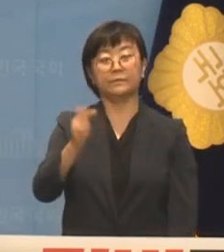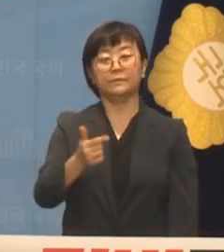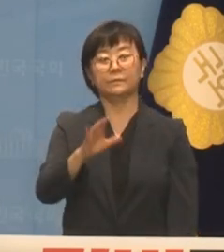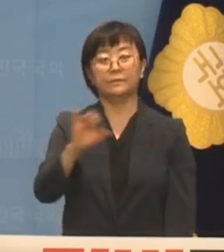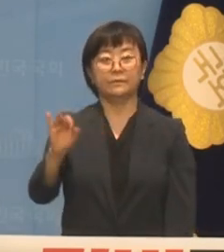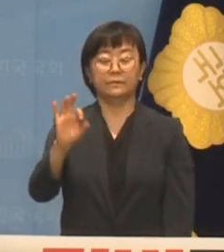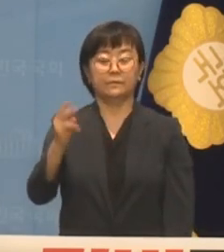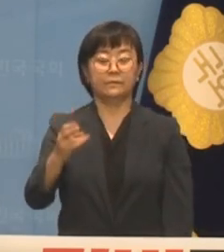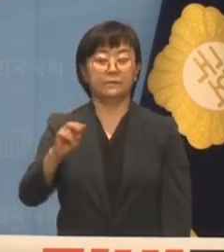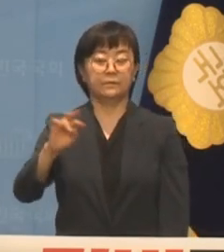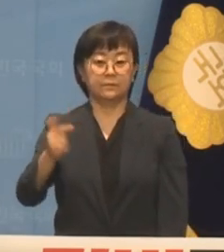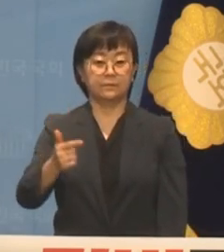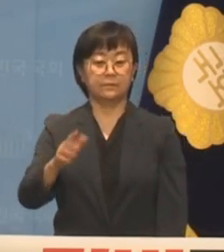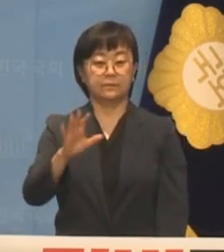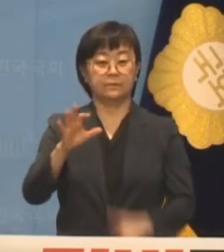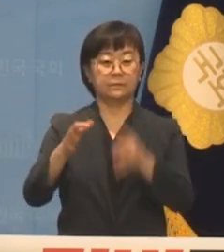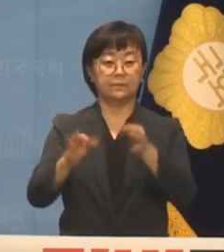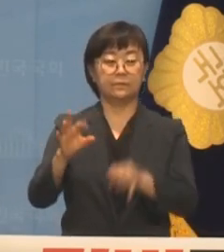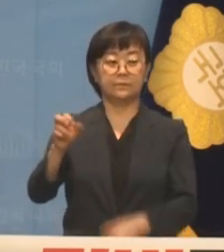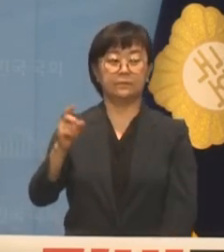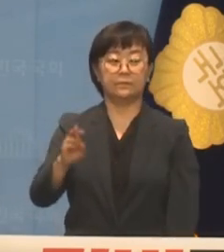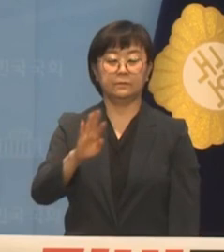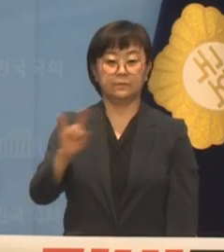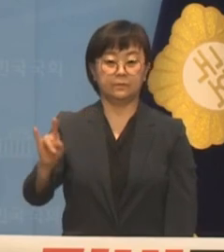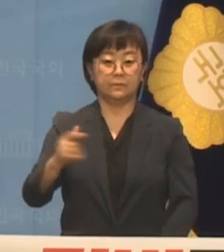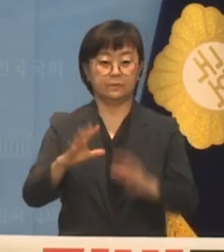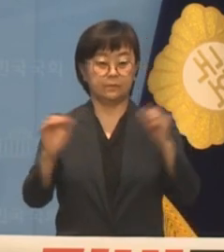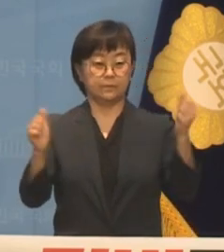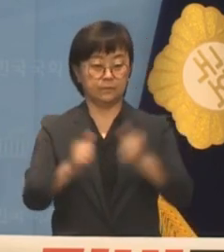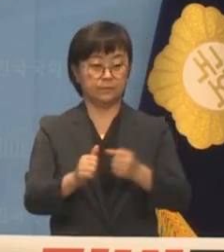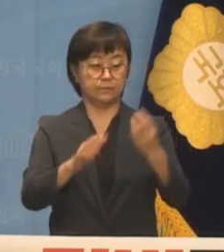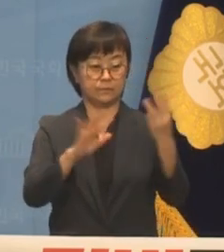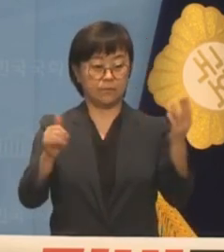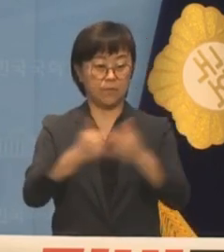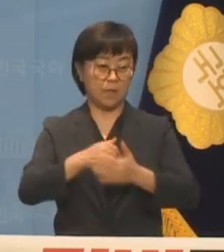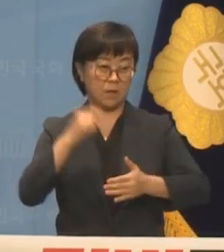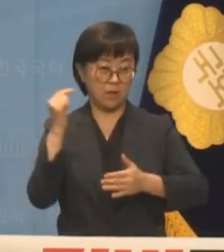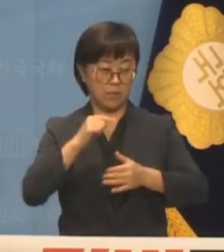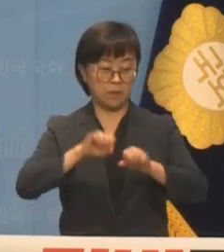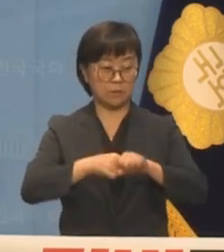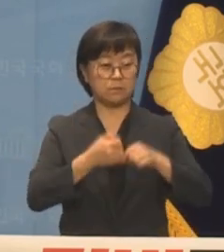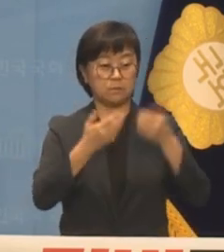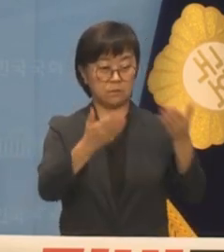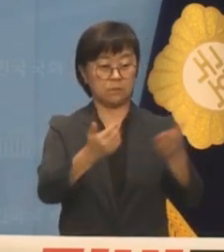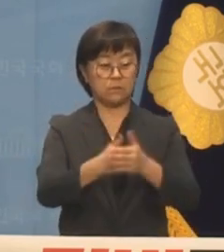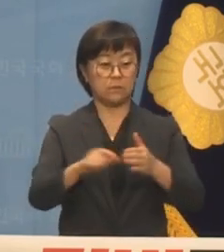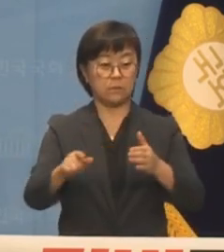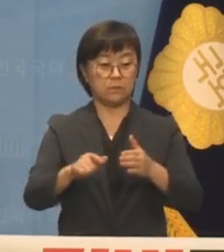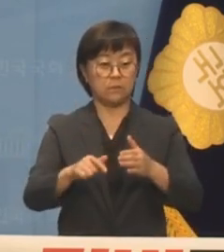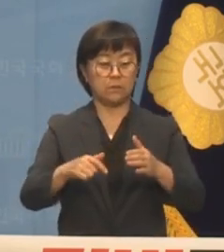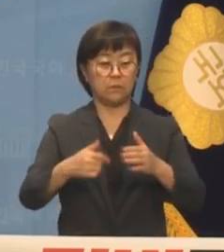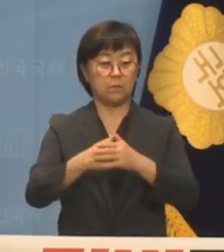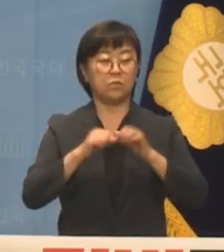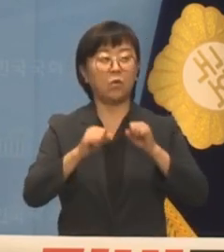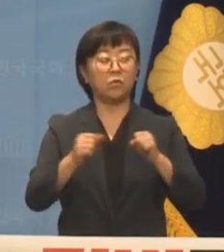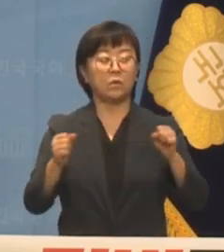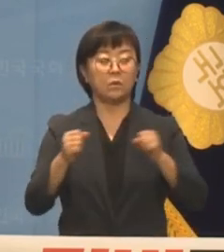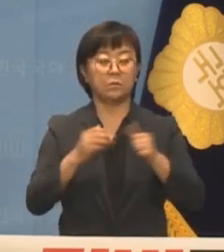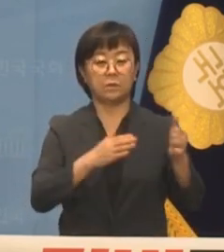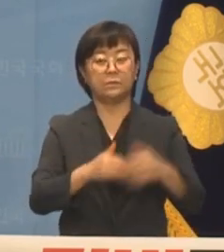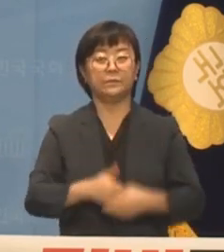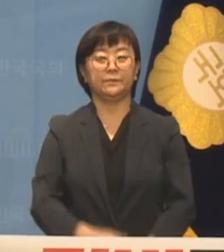이용선, 김영배 의원을 엄한 징계로서 일벌받게 하시기 바랍니다